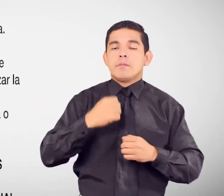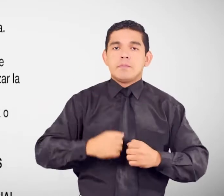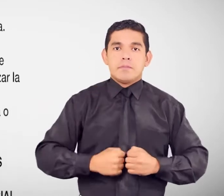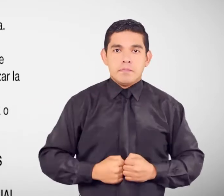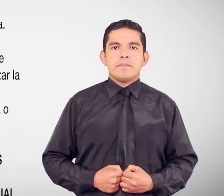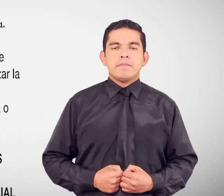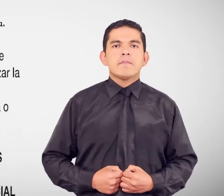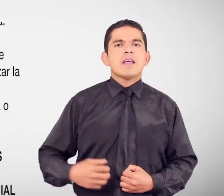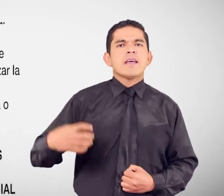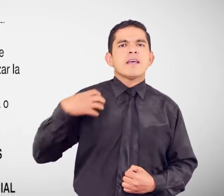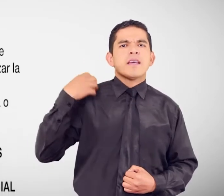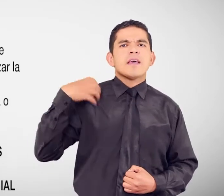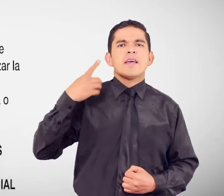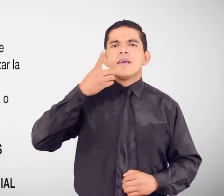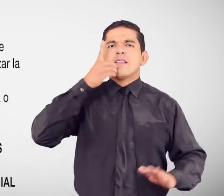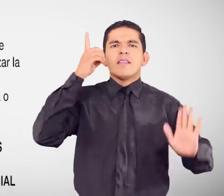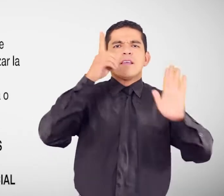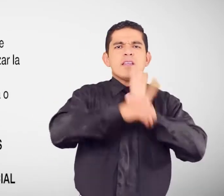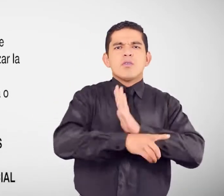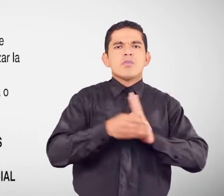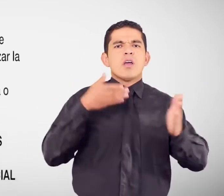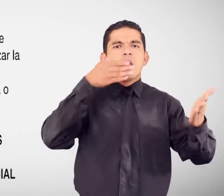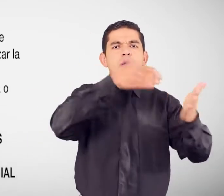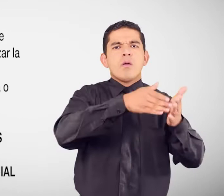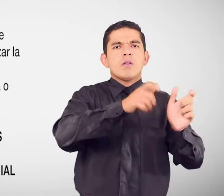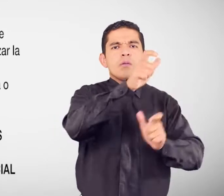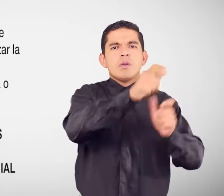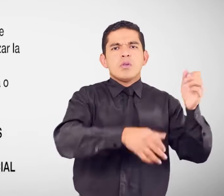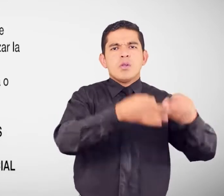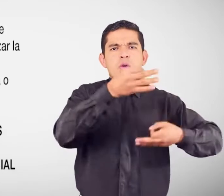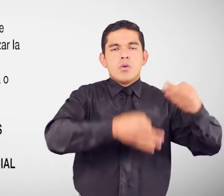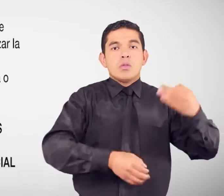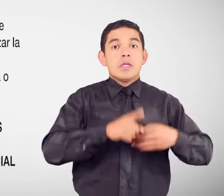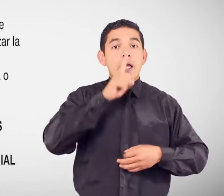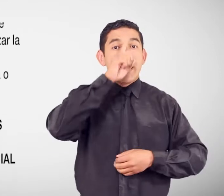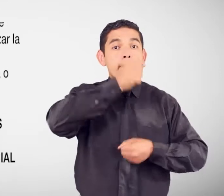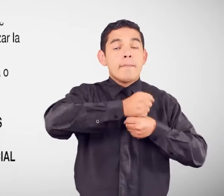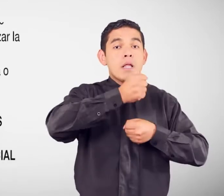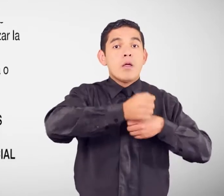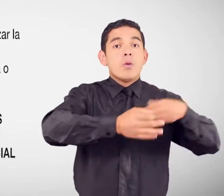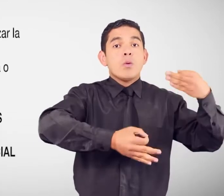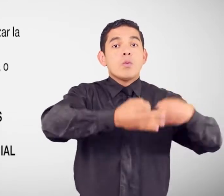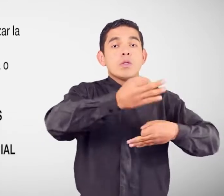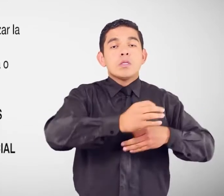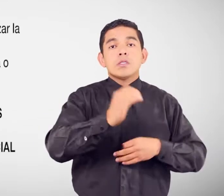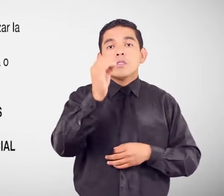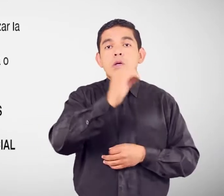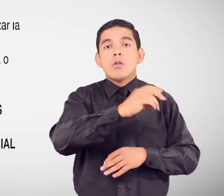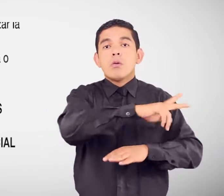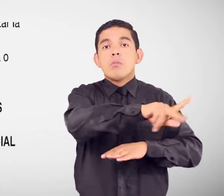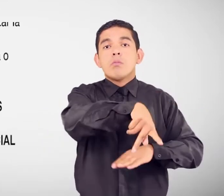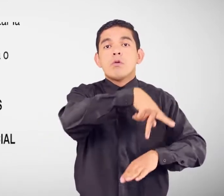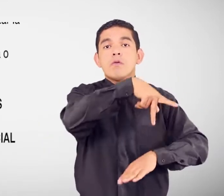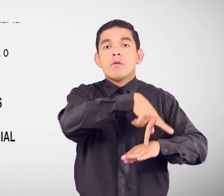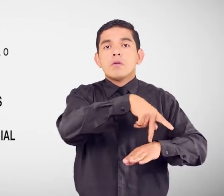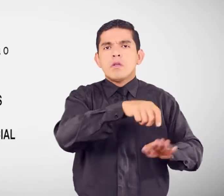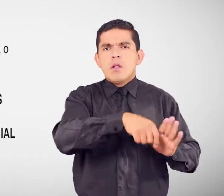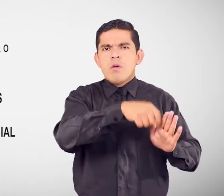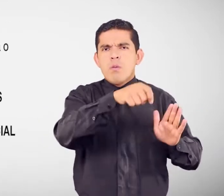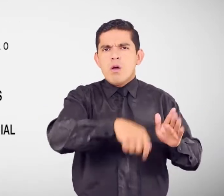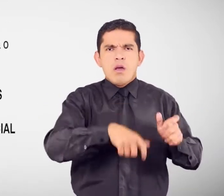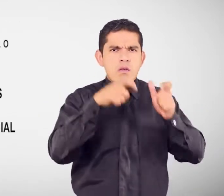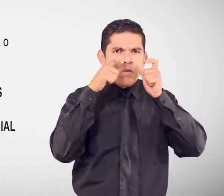Quejas y denuncias contra los operadores de justicia, servidores de la función judicial y profesionales del derecho